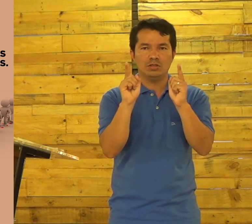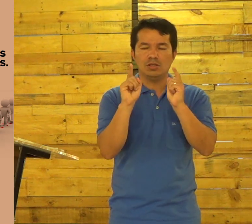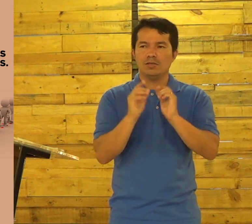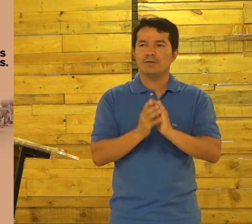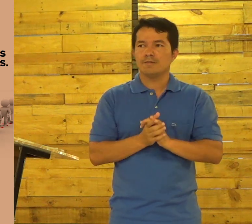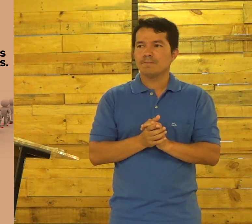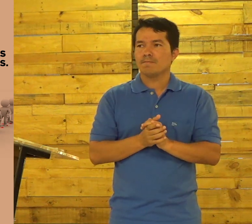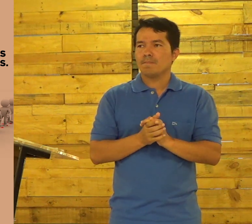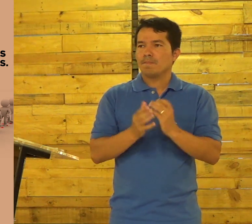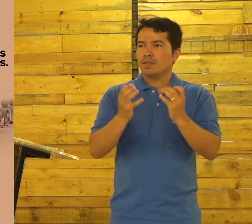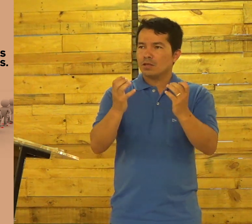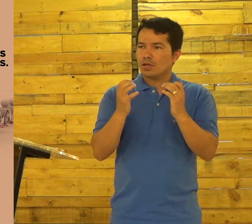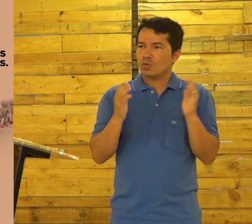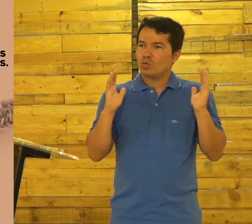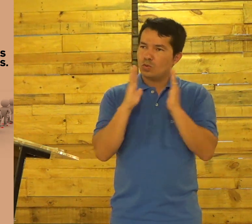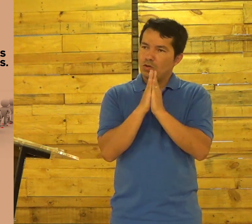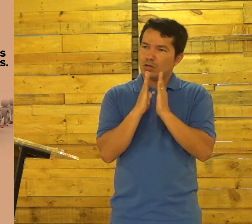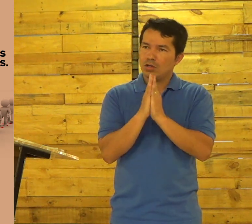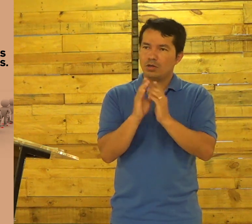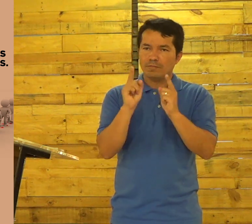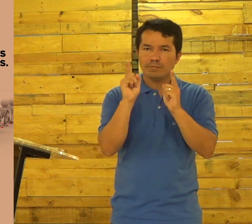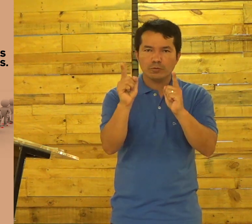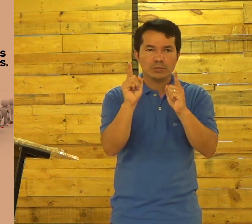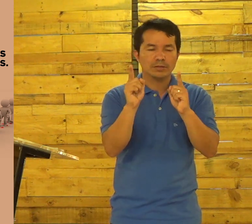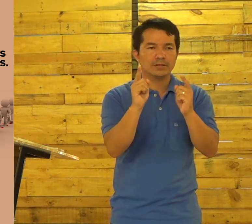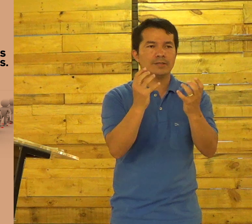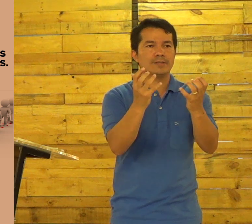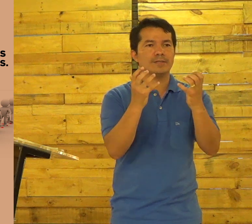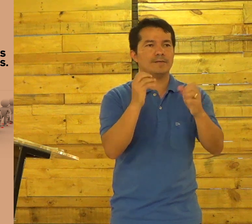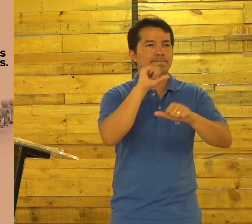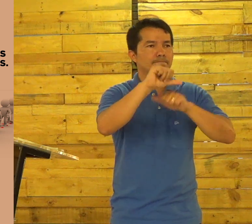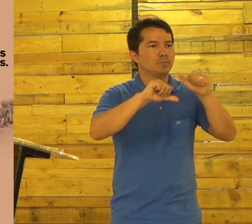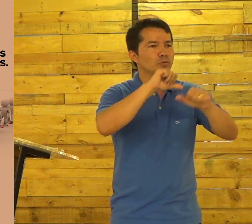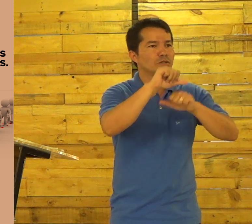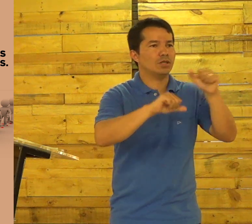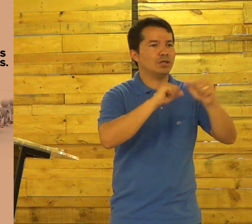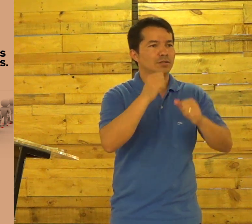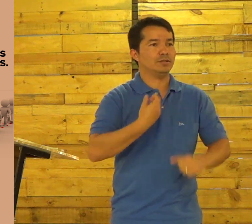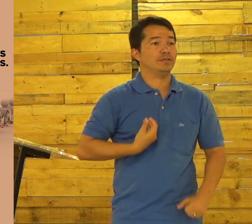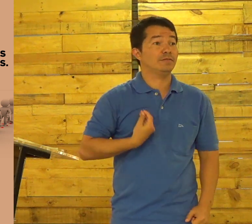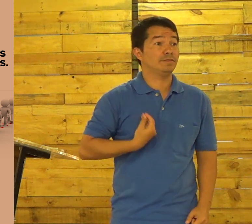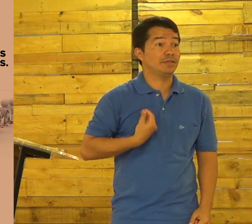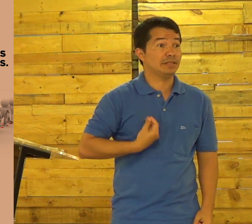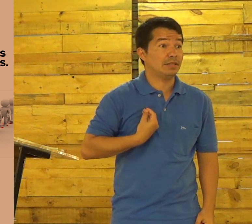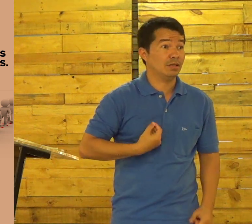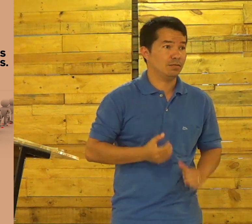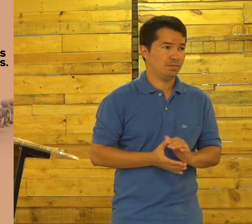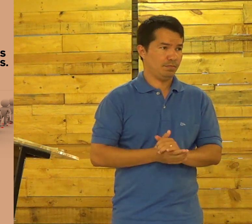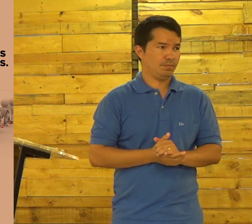Eu quero orar Orar Com você Que deseja Mudar A vida